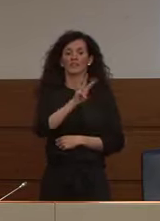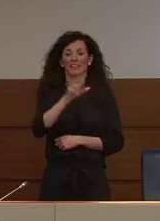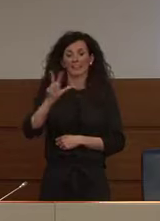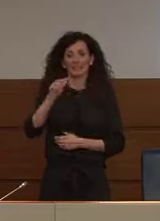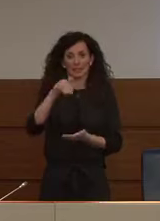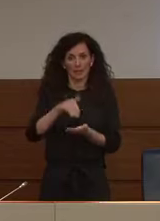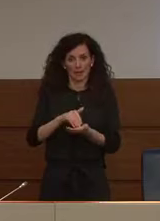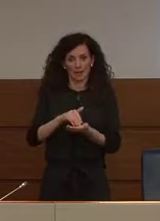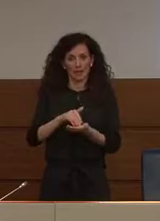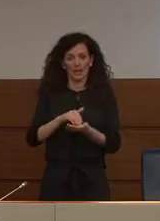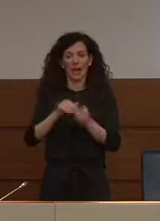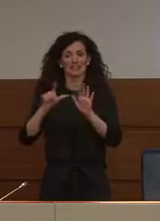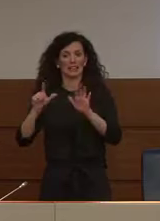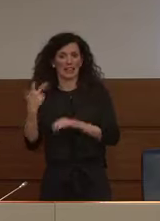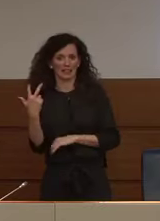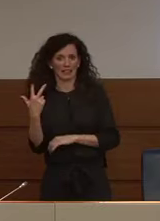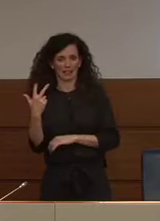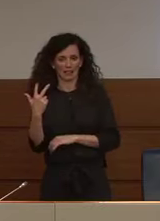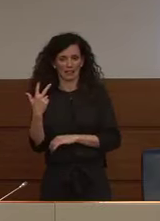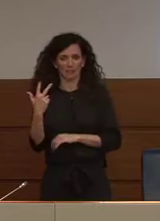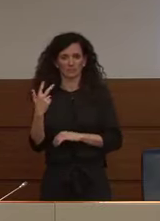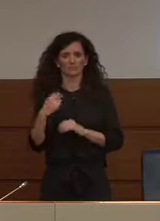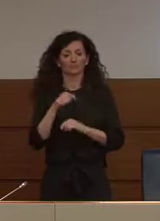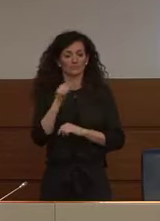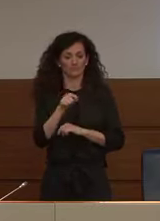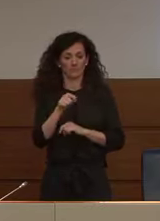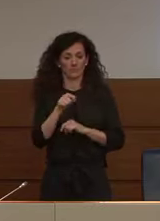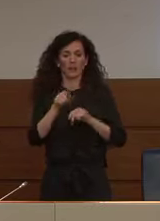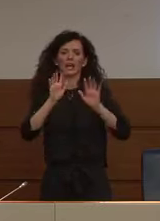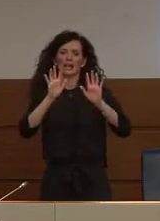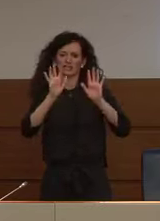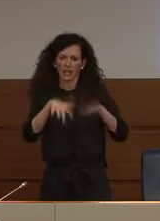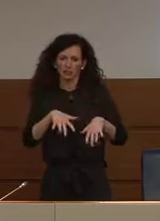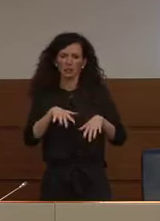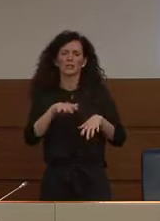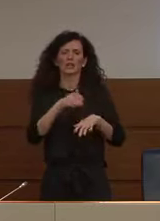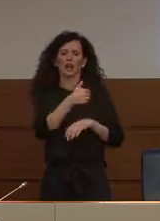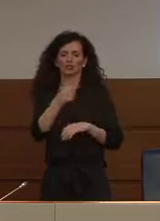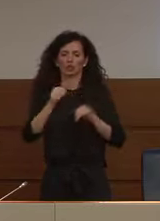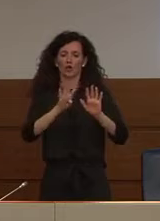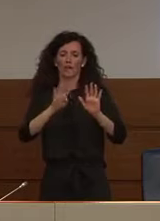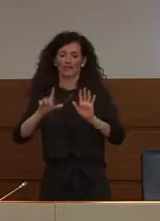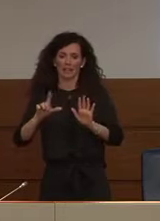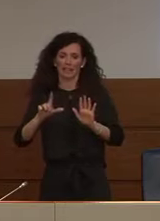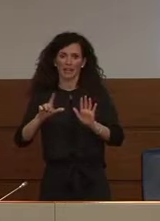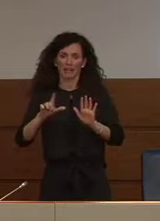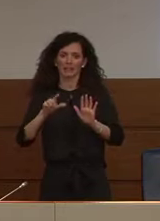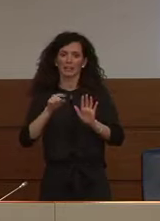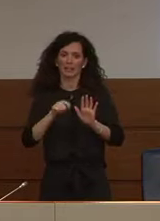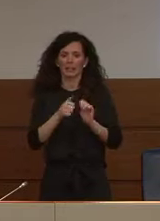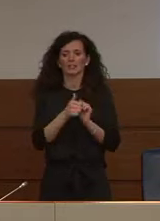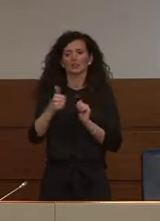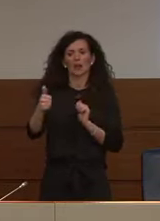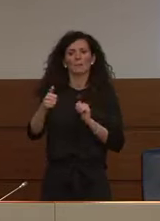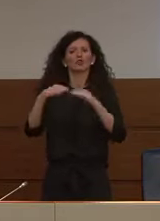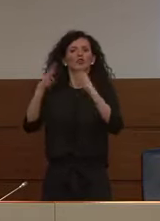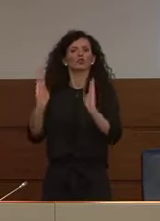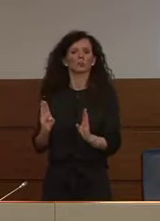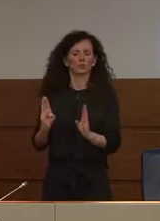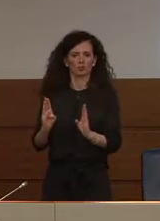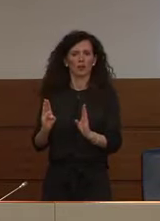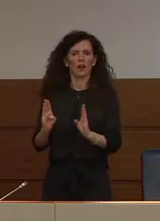.073, di questi 10.197 sono in isolamento